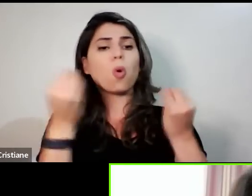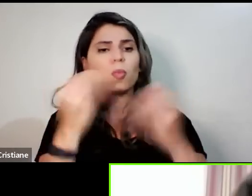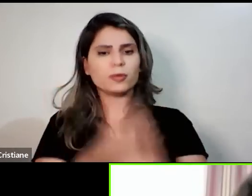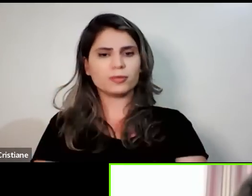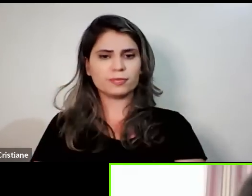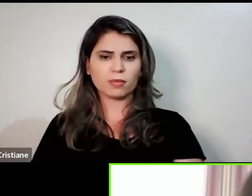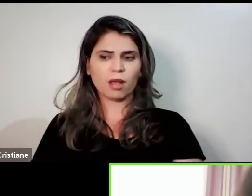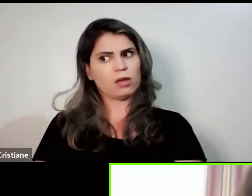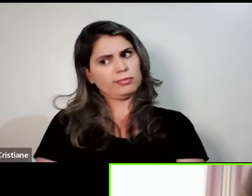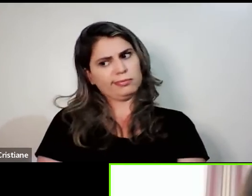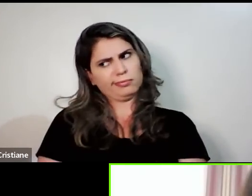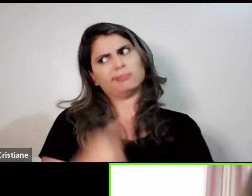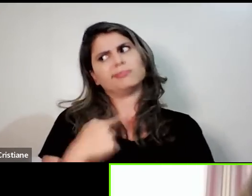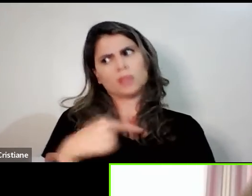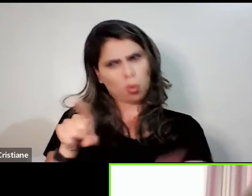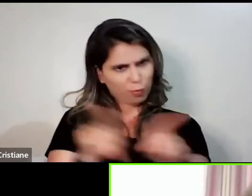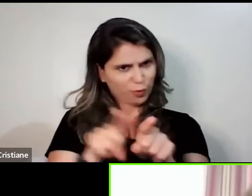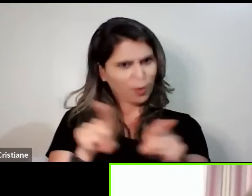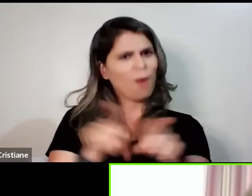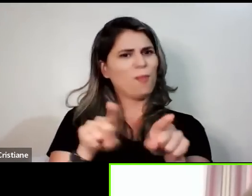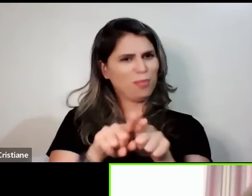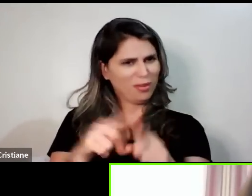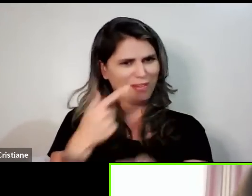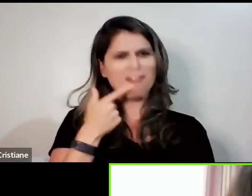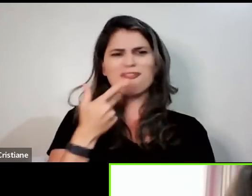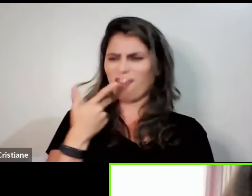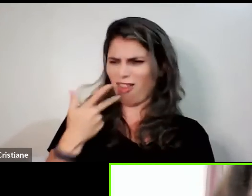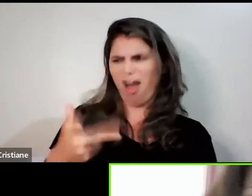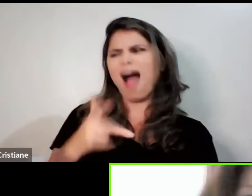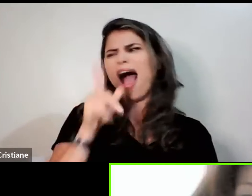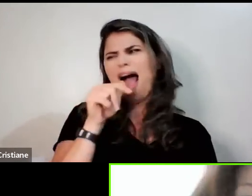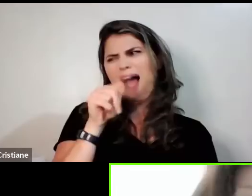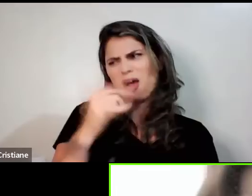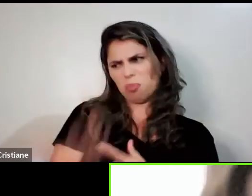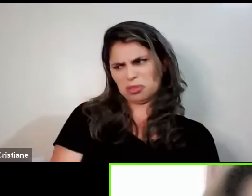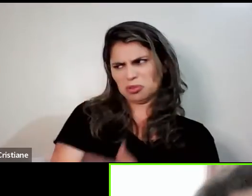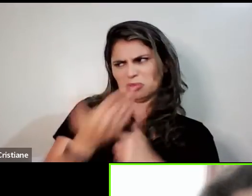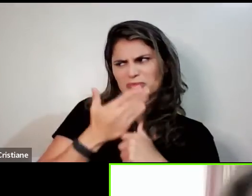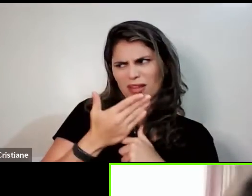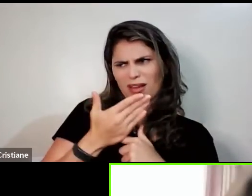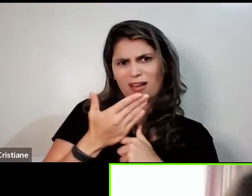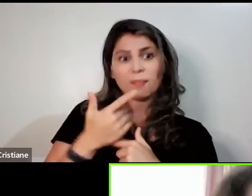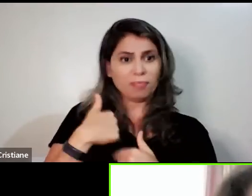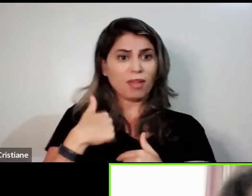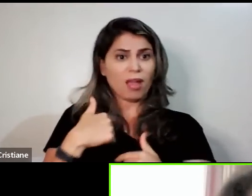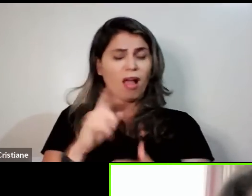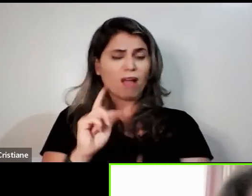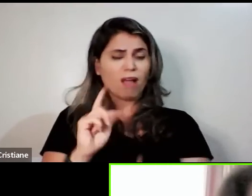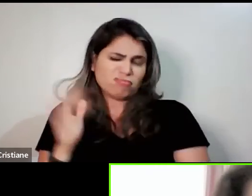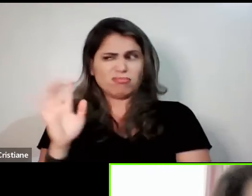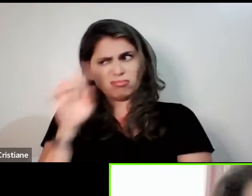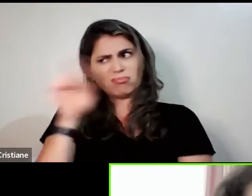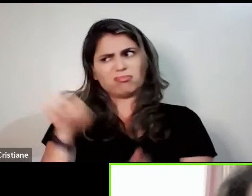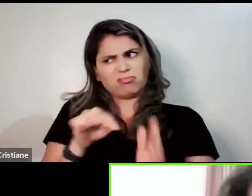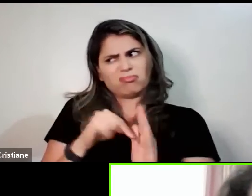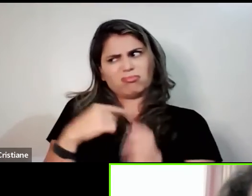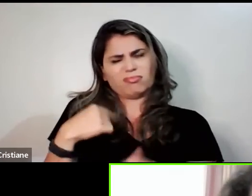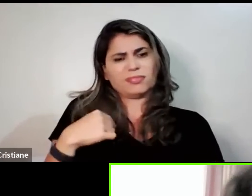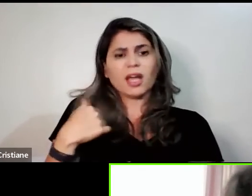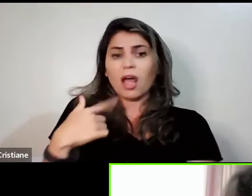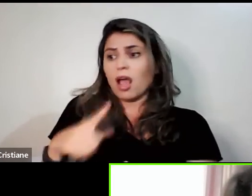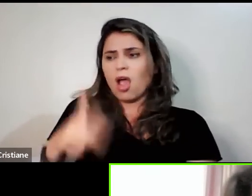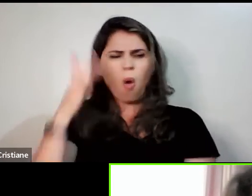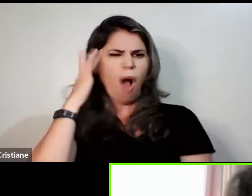imaginava que esse projeto da água iria me trazer benefício para a menopausa. Eu simplesmente